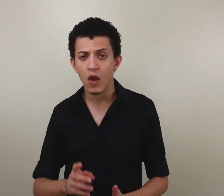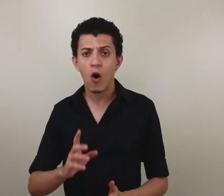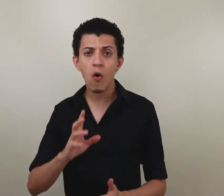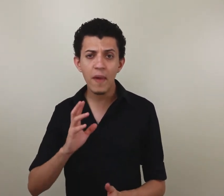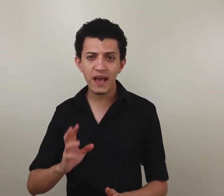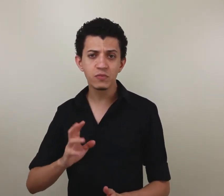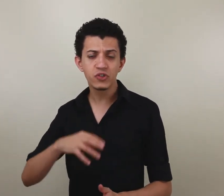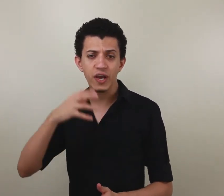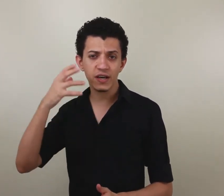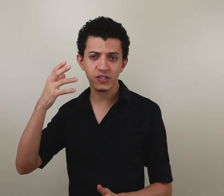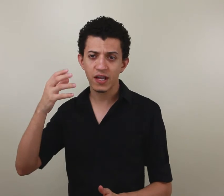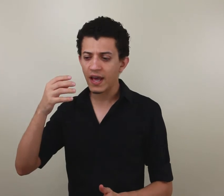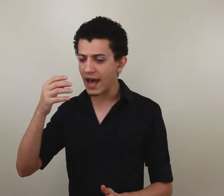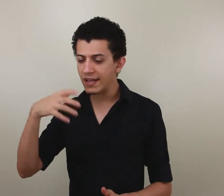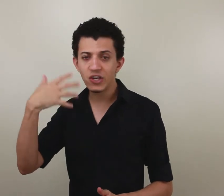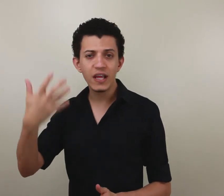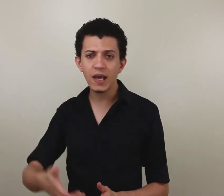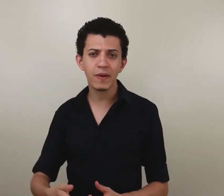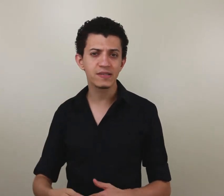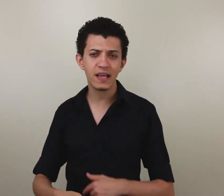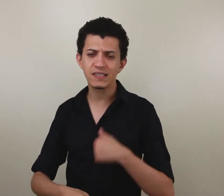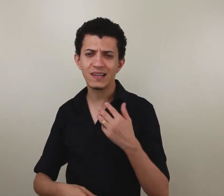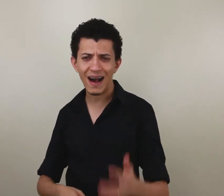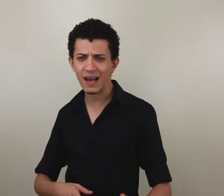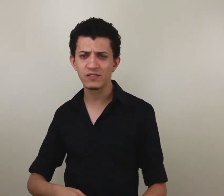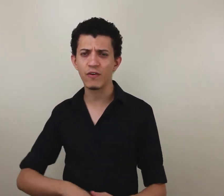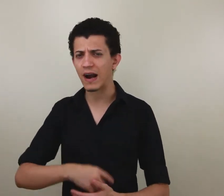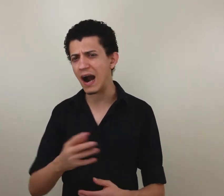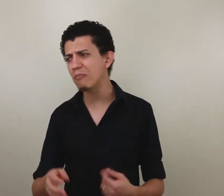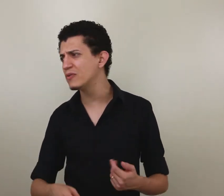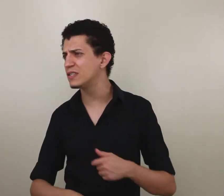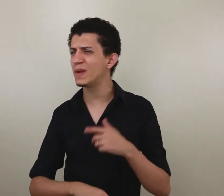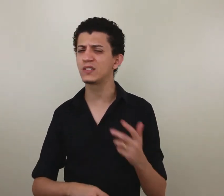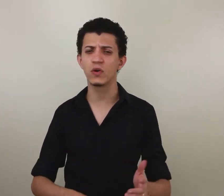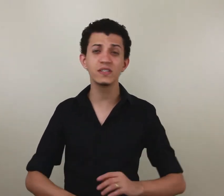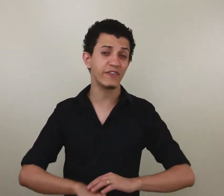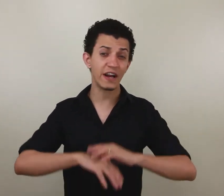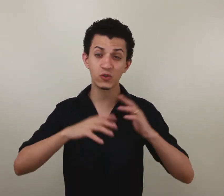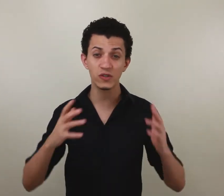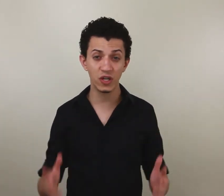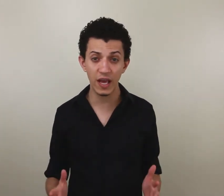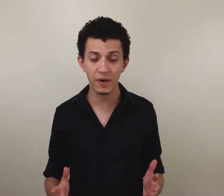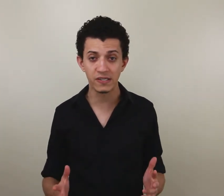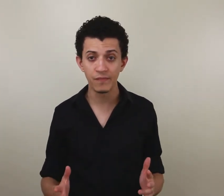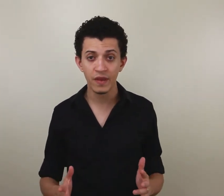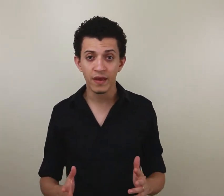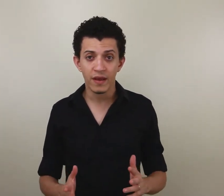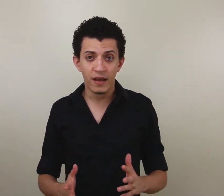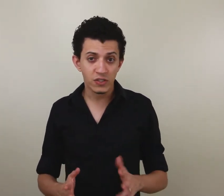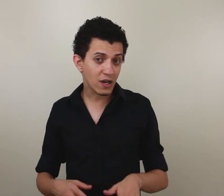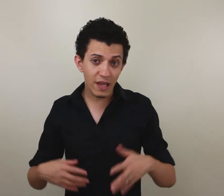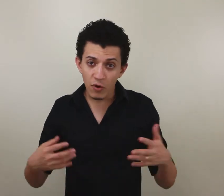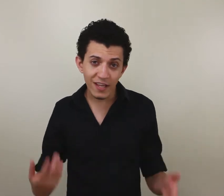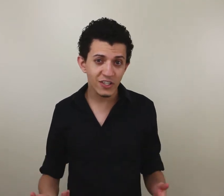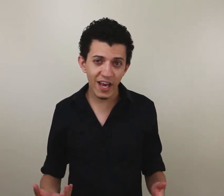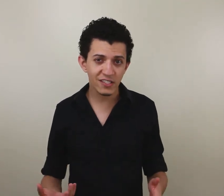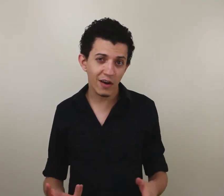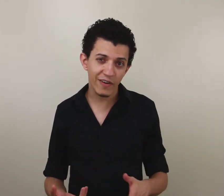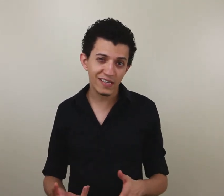ou mesmo dicas de Libras, sinais, vocábulos, expressões, várias coisas de Libras. Só que tem muita gente, talvez